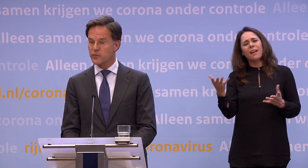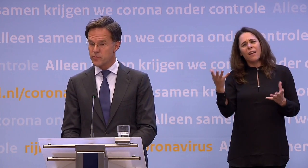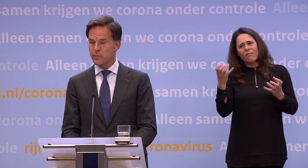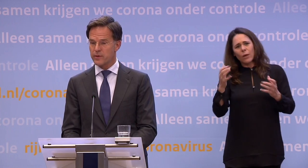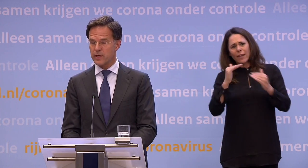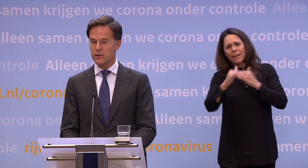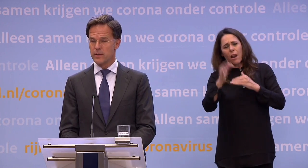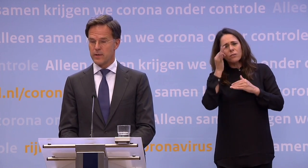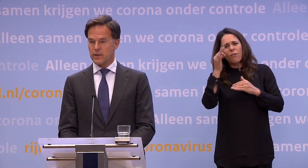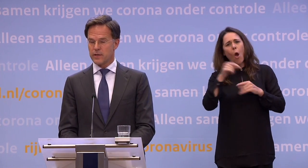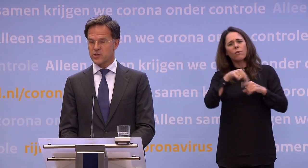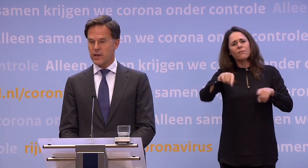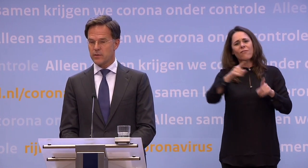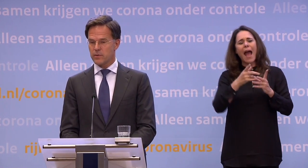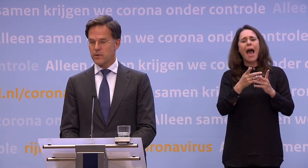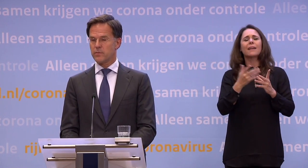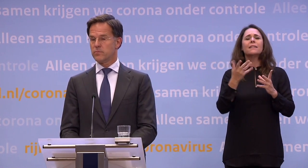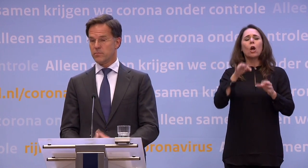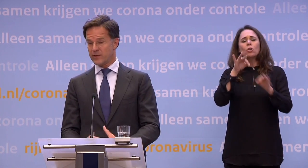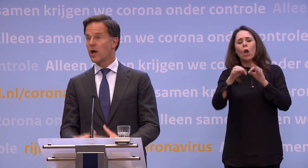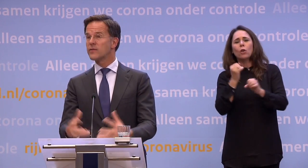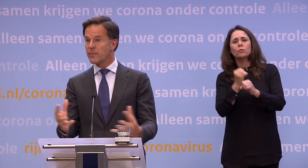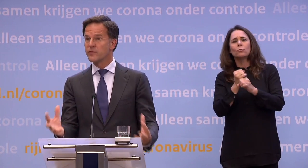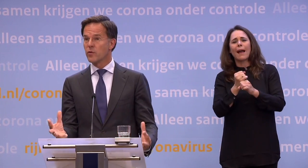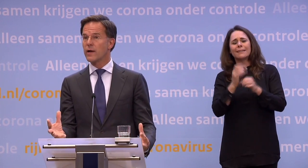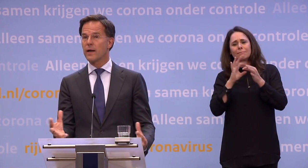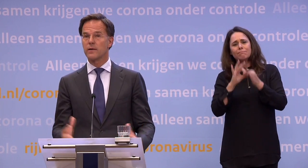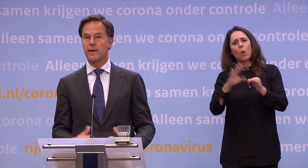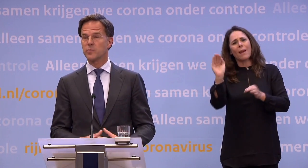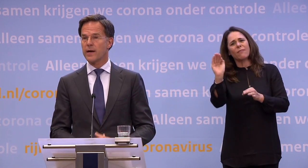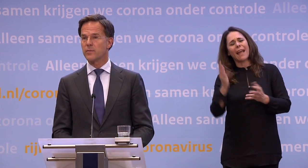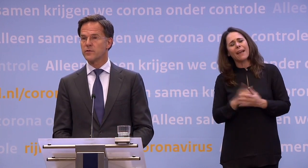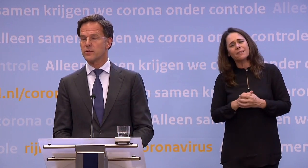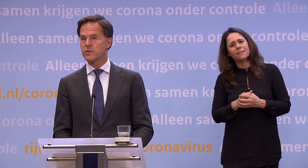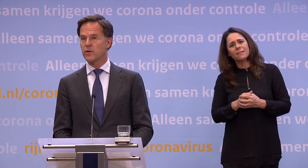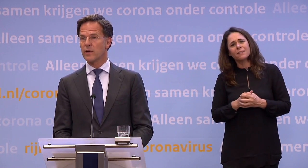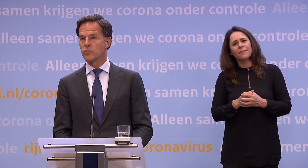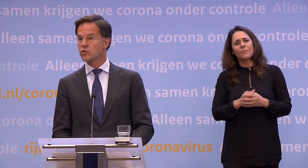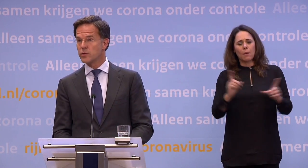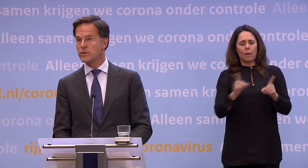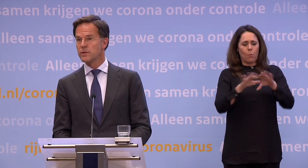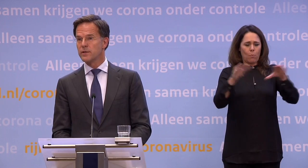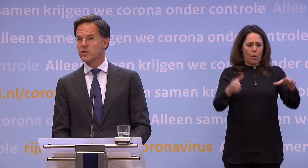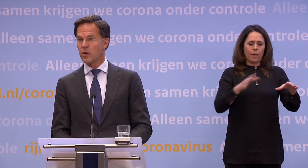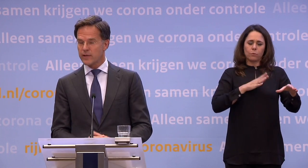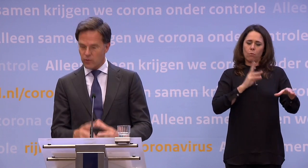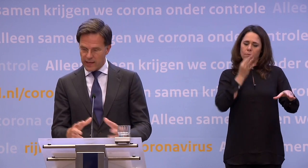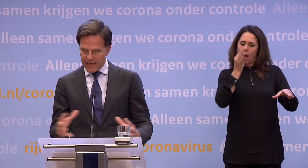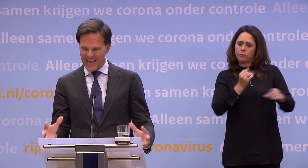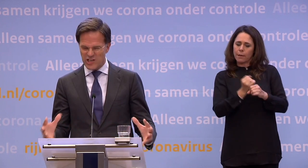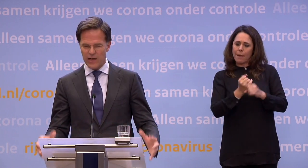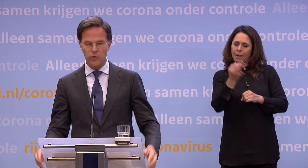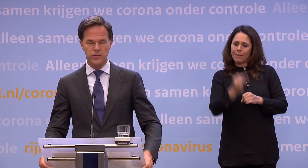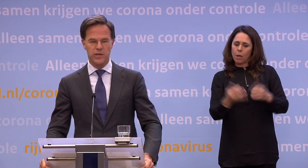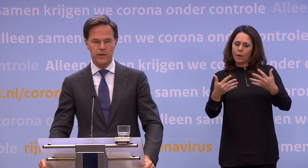niet. Overigens geldt voor poppodia dat zij met een afneming van lokale afspraken... ...met het lokaal bestuur, die zouden daar nog